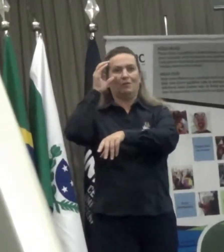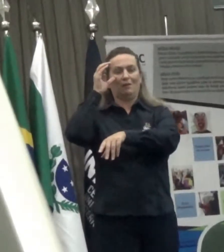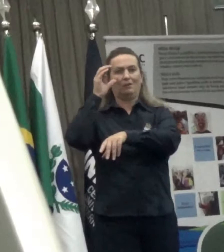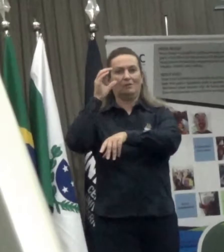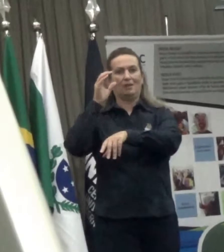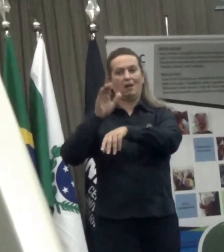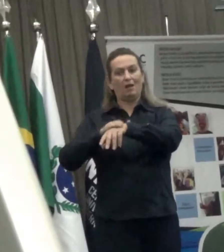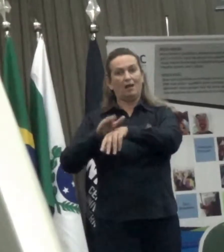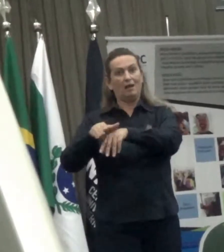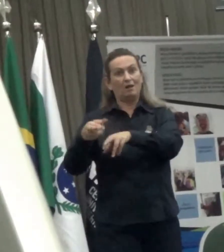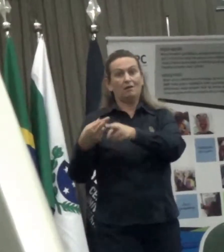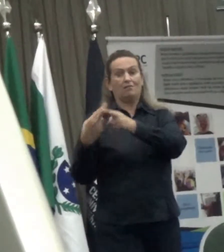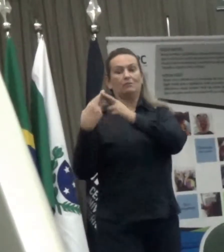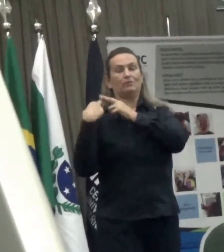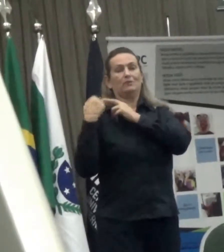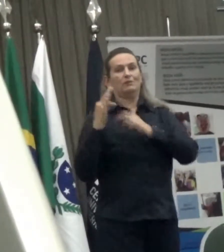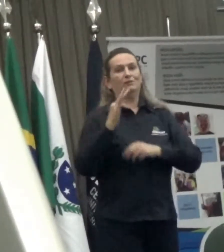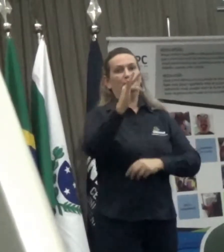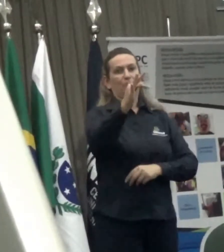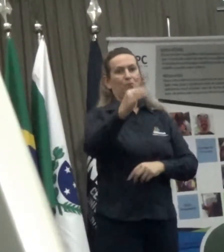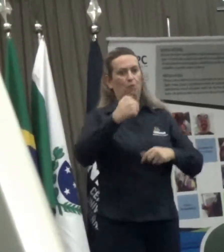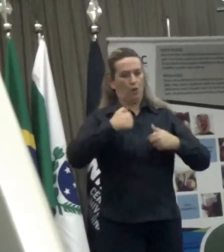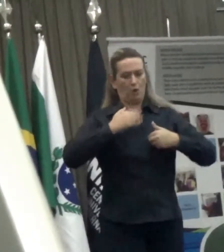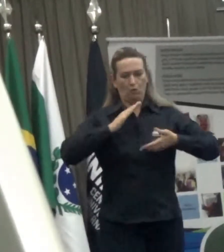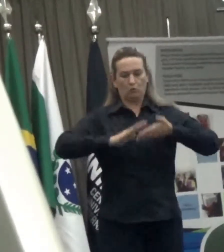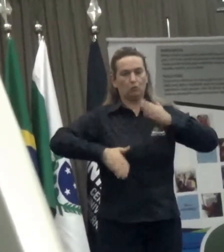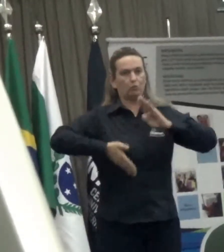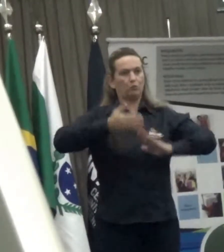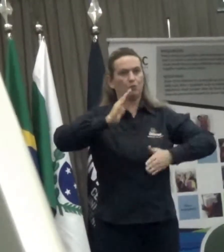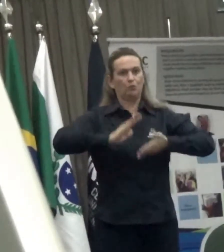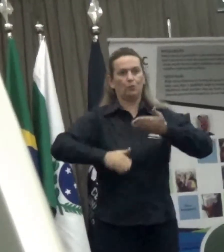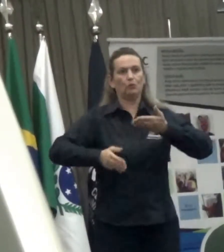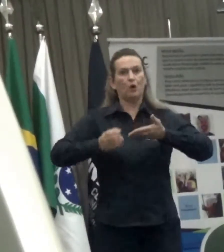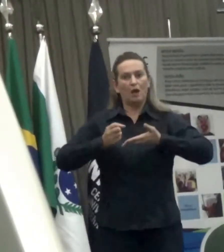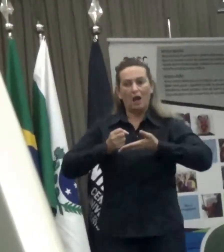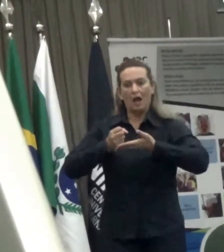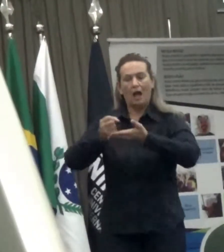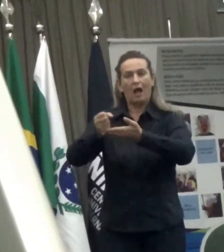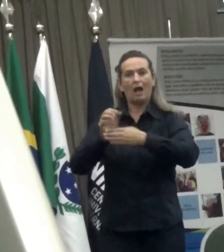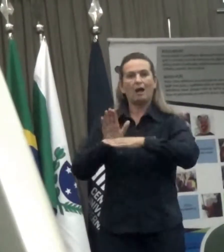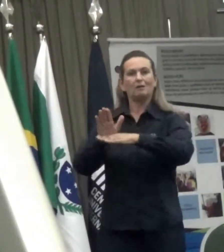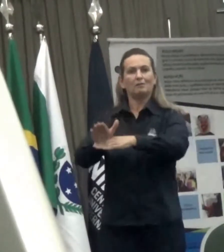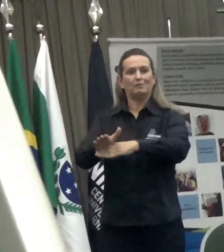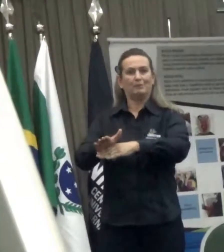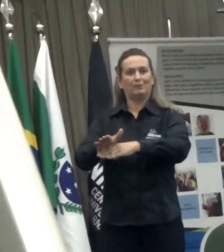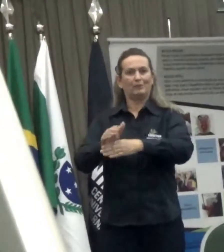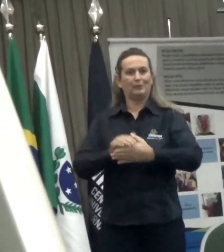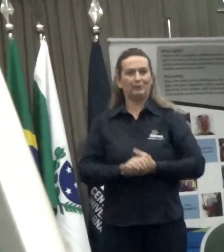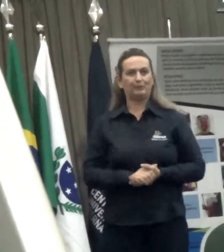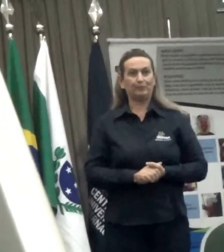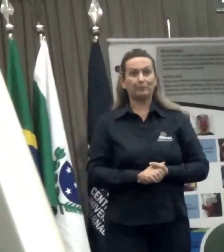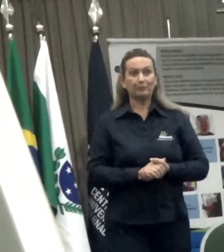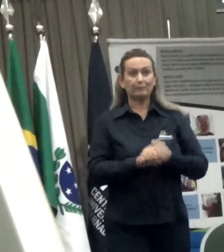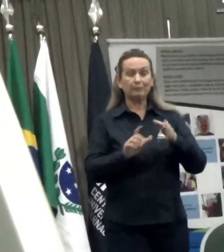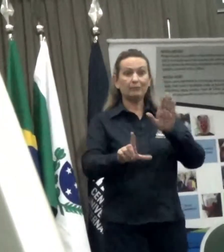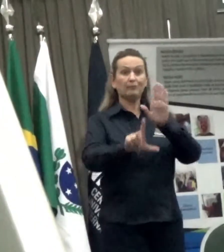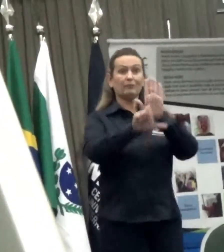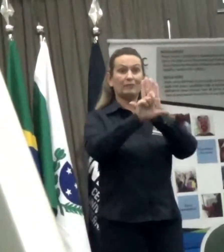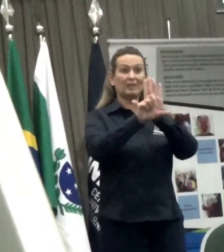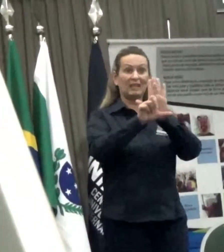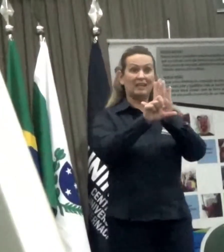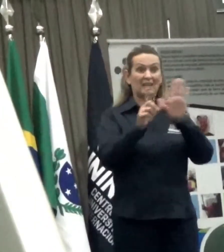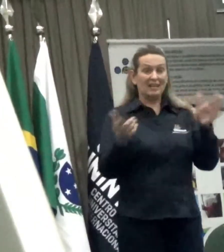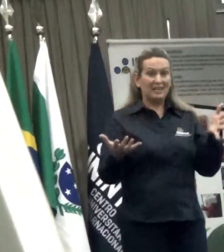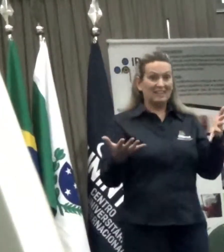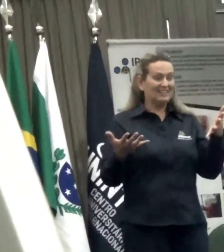E a interdição, segundo a Lei Brasileira de Inclusão, será absolutamente excepcional e registra...